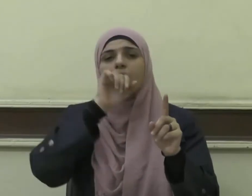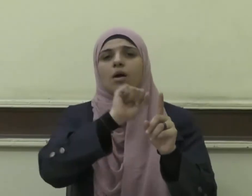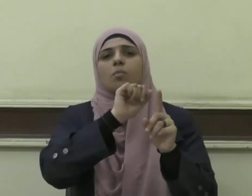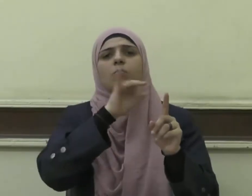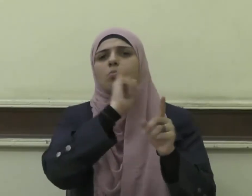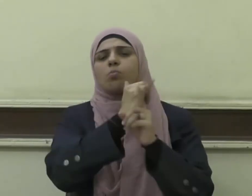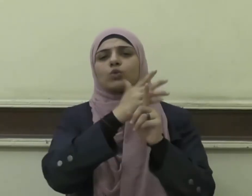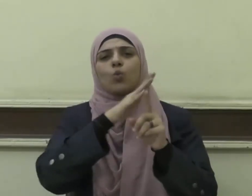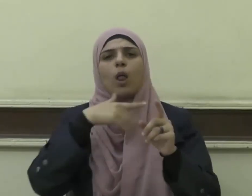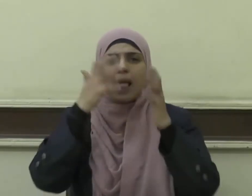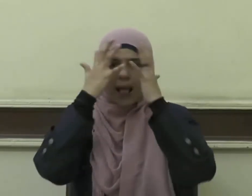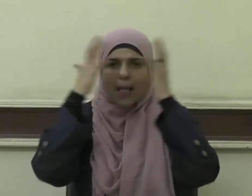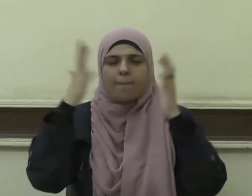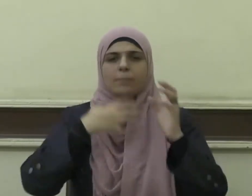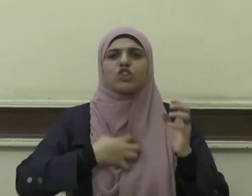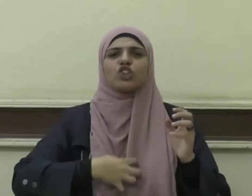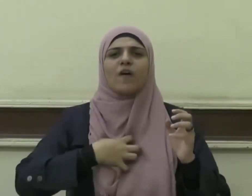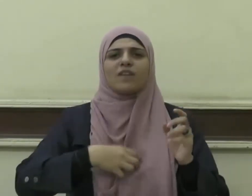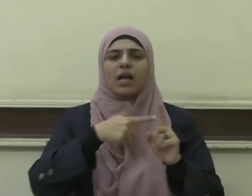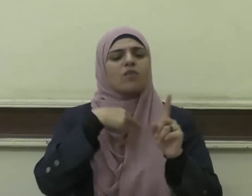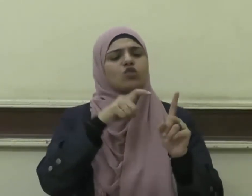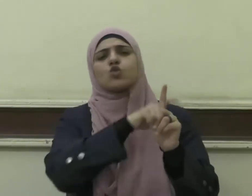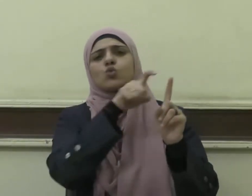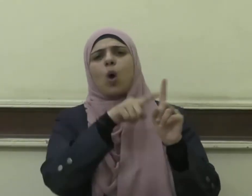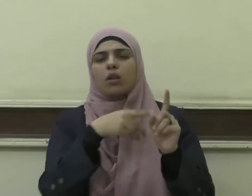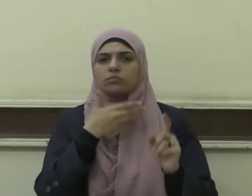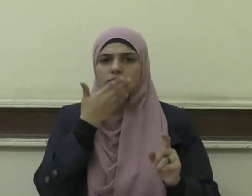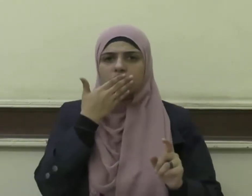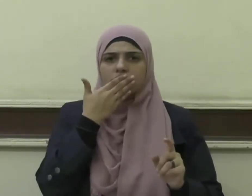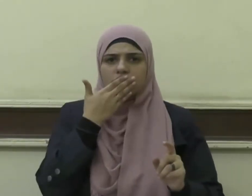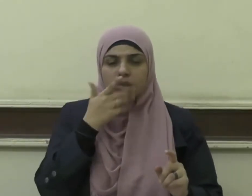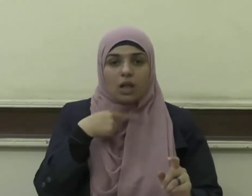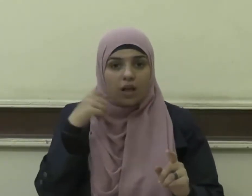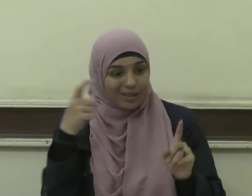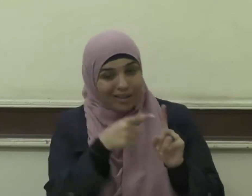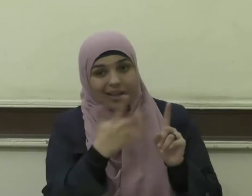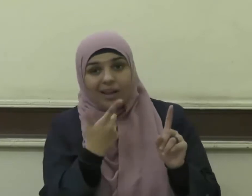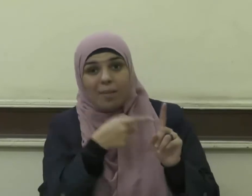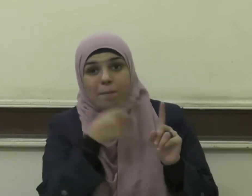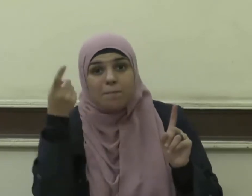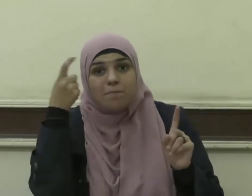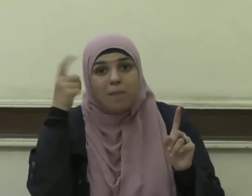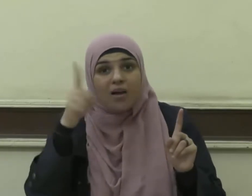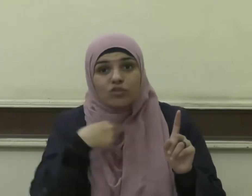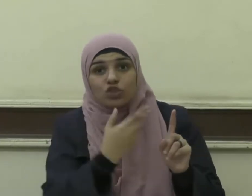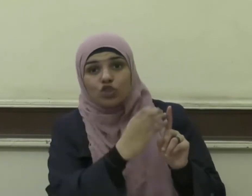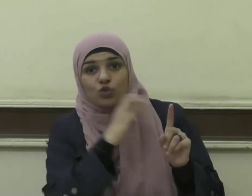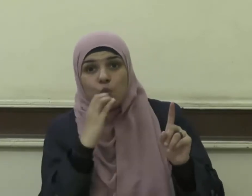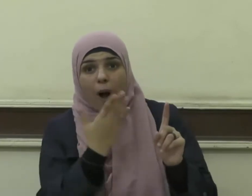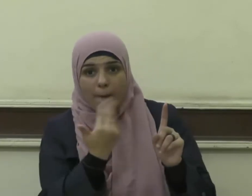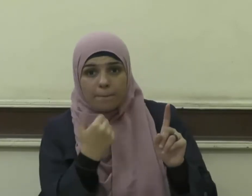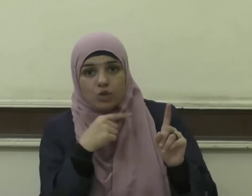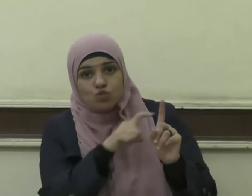الله يوما عن مسألة فسكت فقيل له ألا تجيب السائل يا إمام